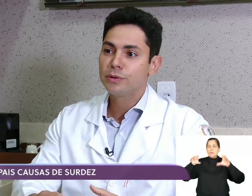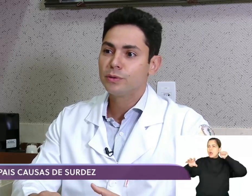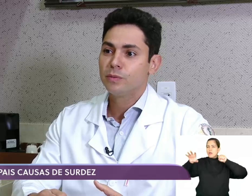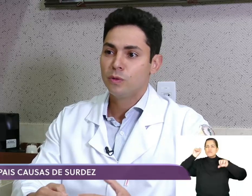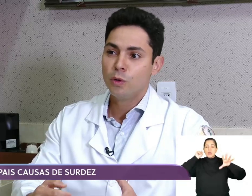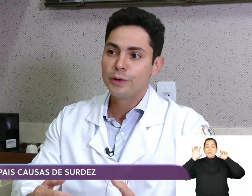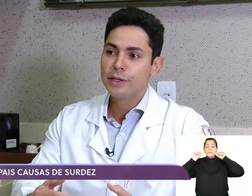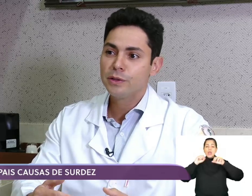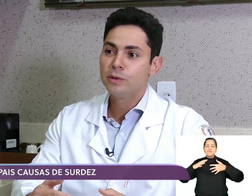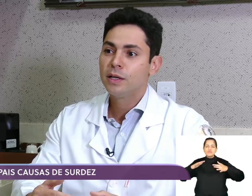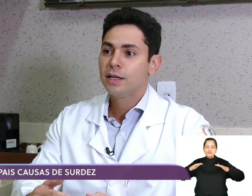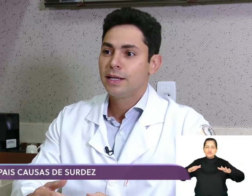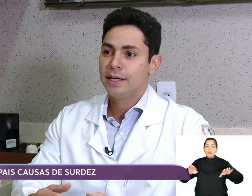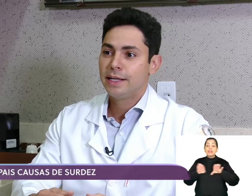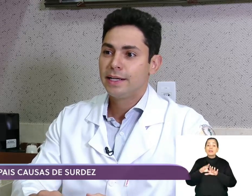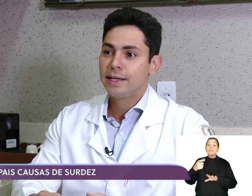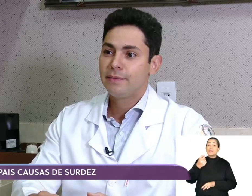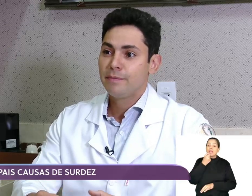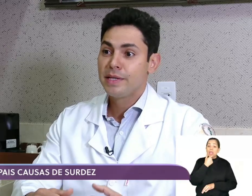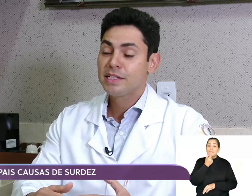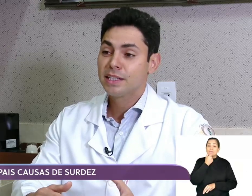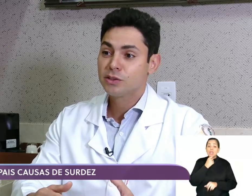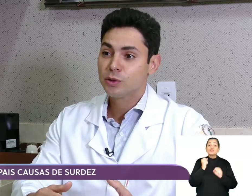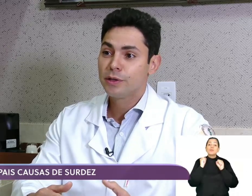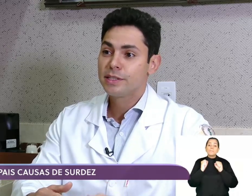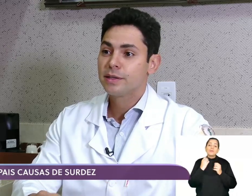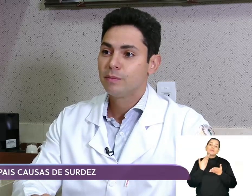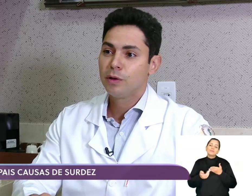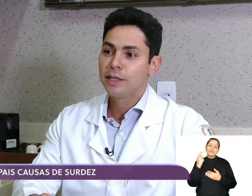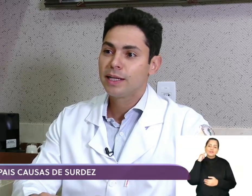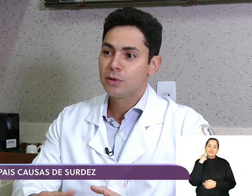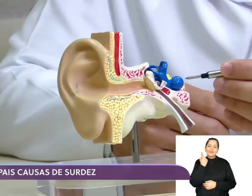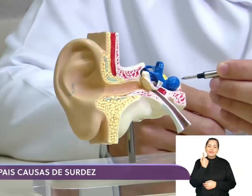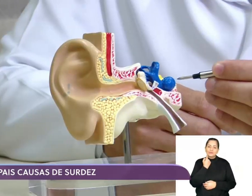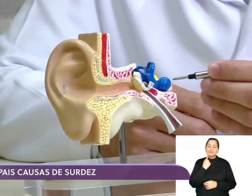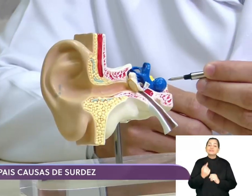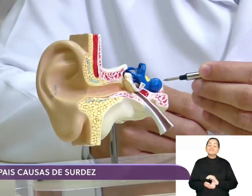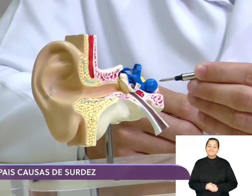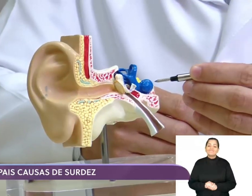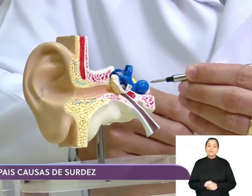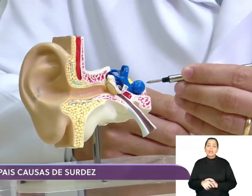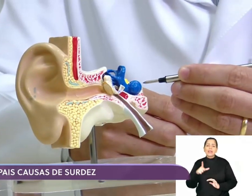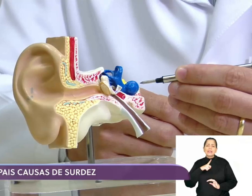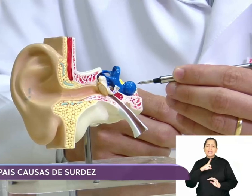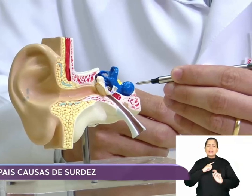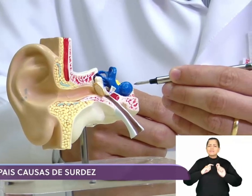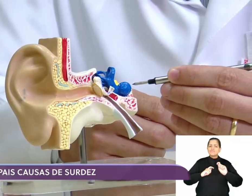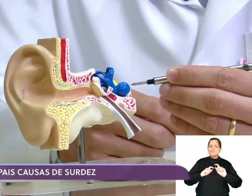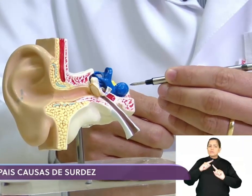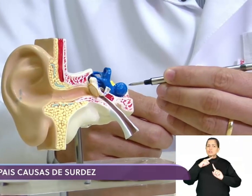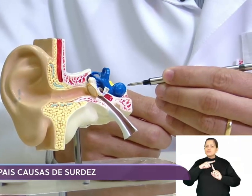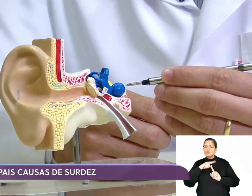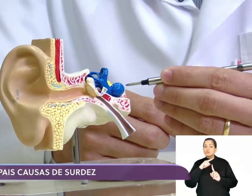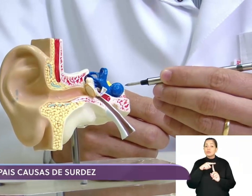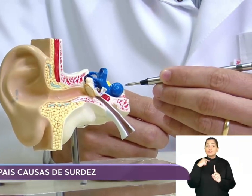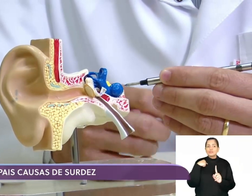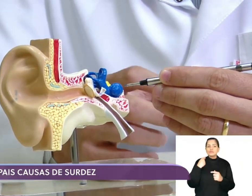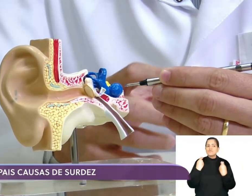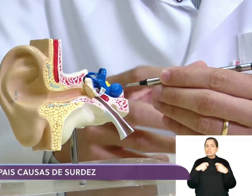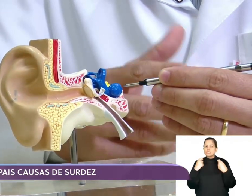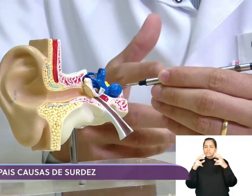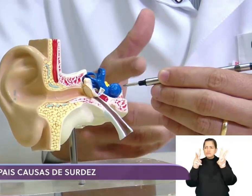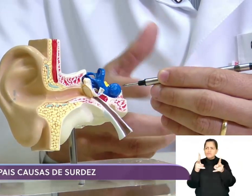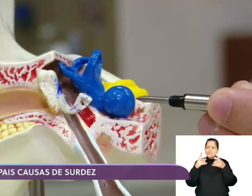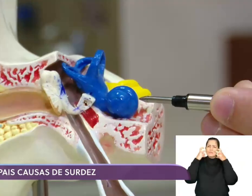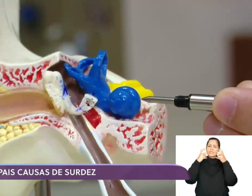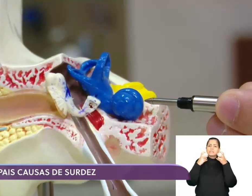com muito ruído, medicações, podem causar até perda auditiva. Existem alguns sinais que